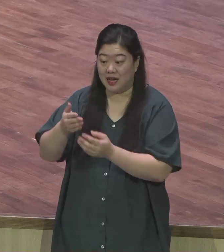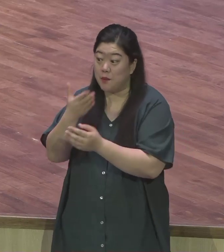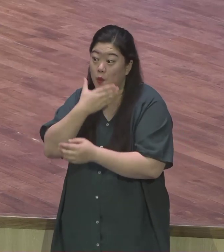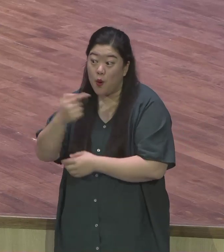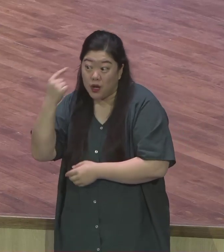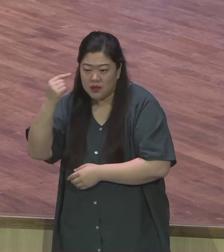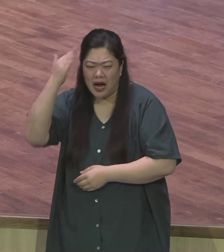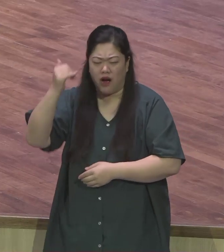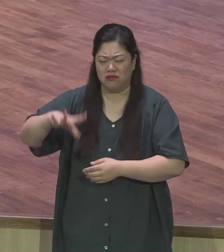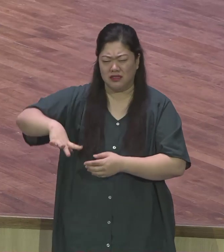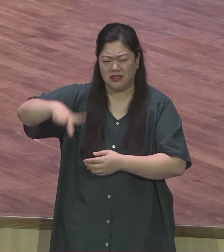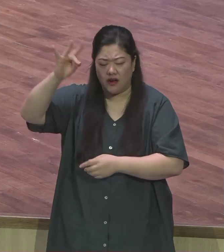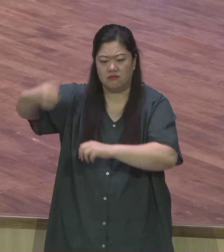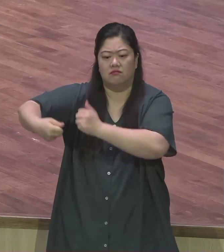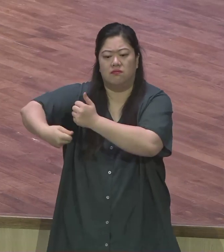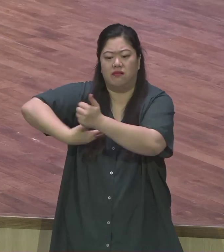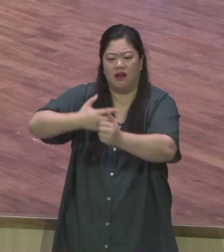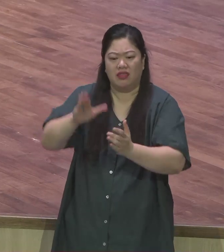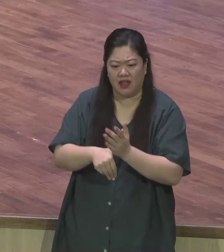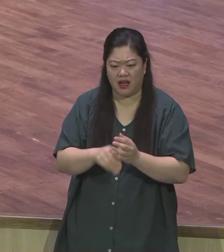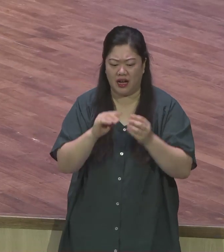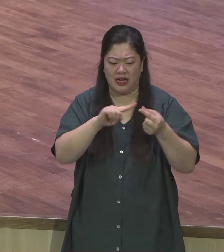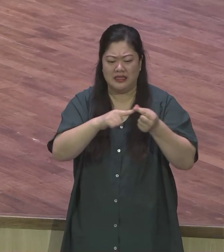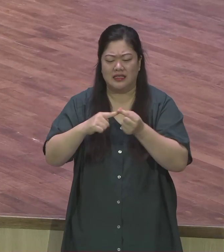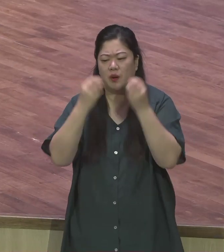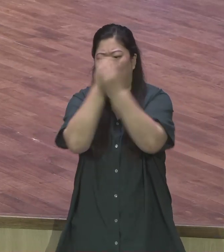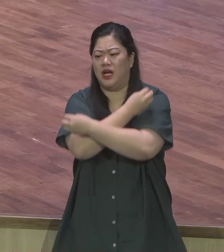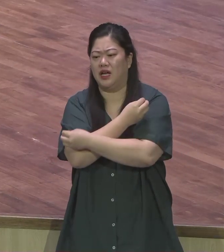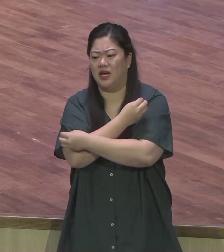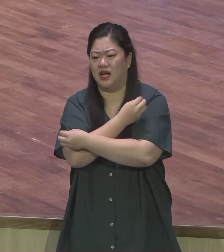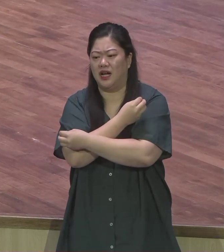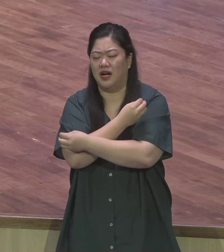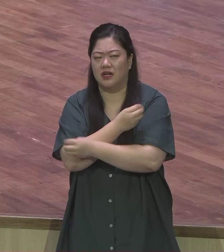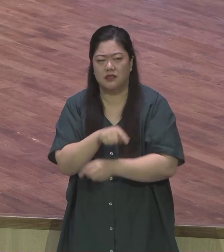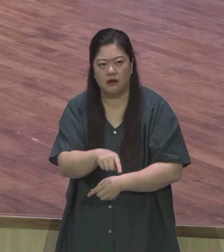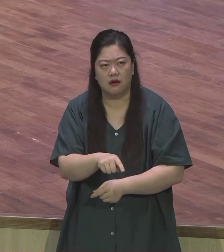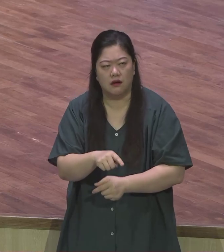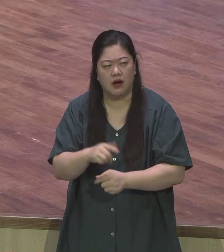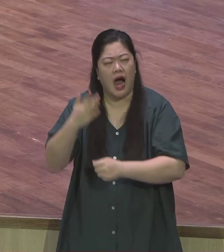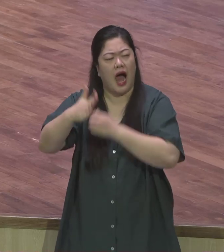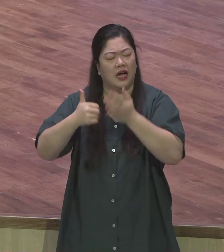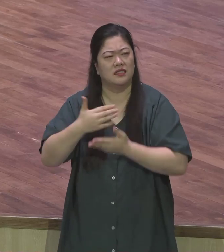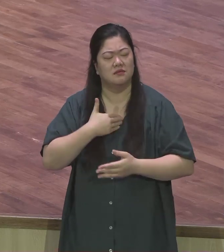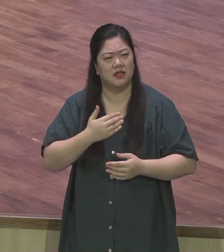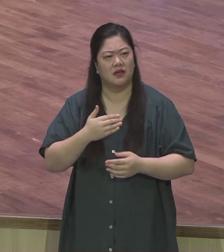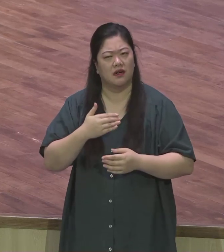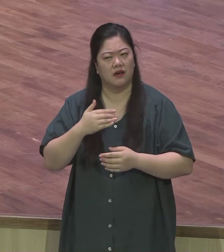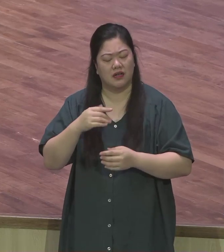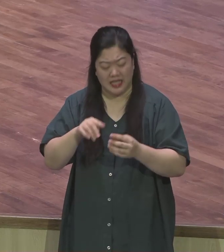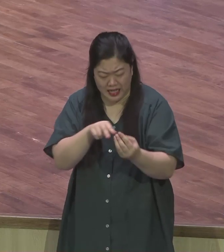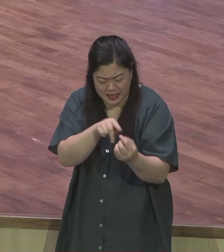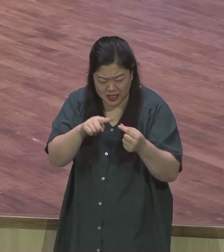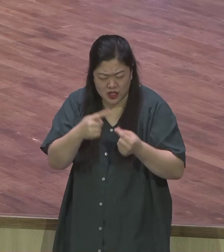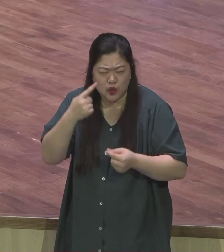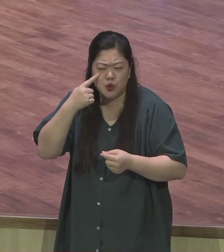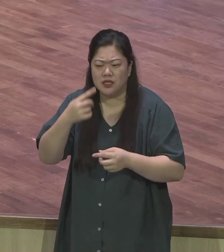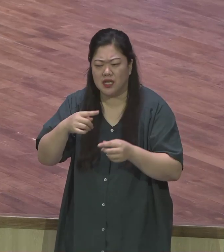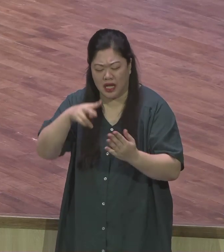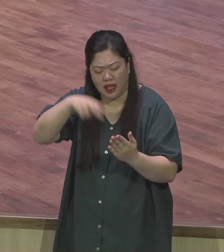총장 특강을 하셨고 LA 노예 재직 세미나 인도 후에 현지 목회자 또 중직자 팀 사역을